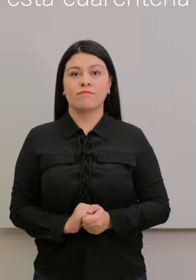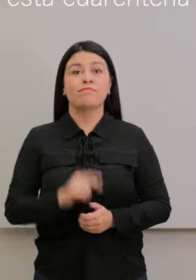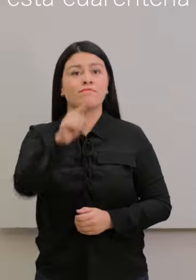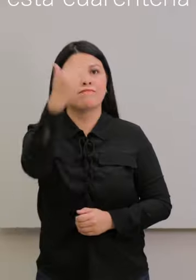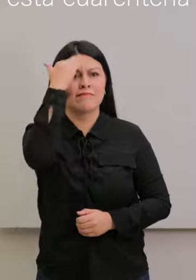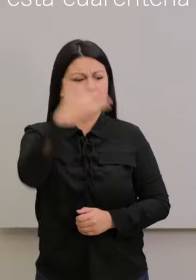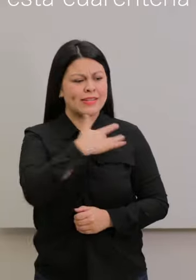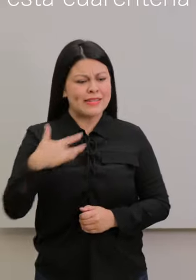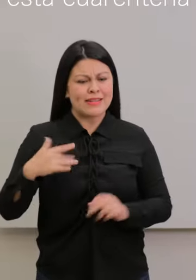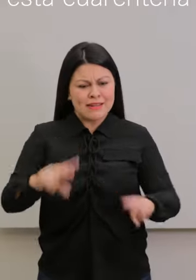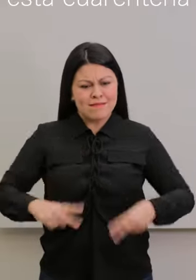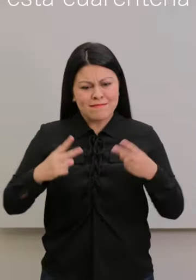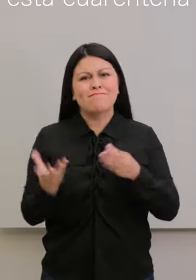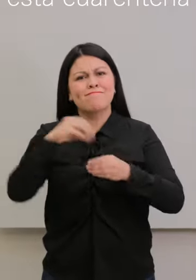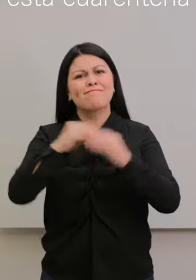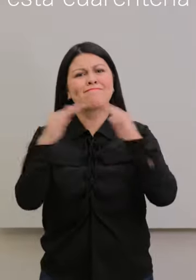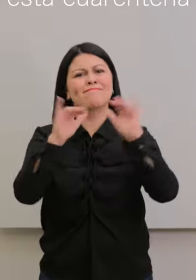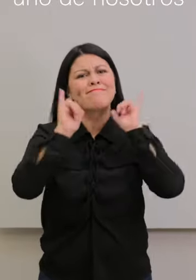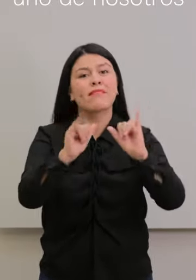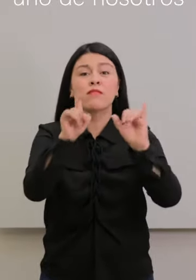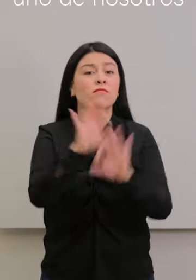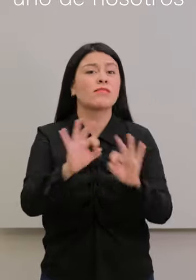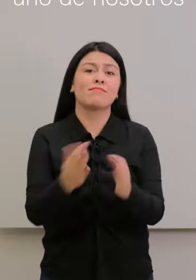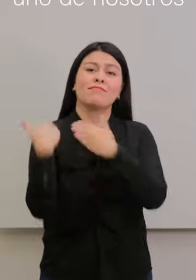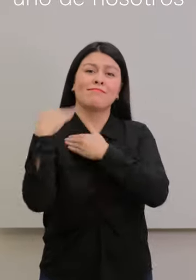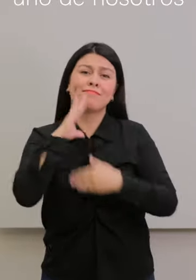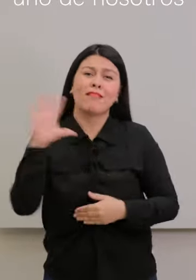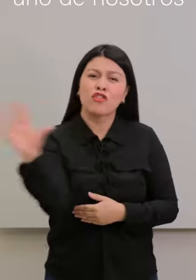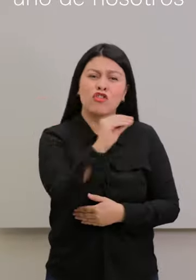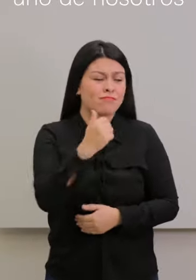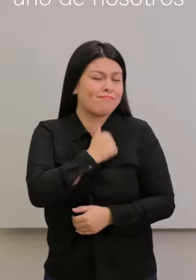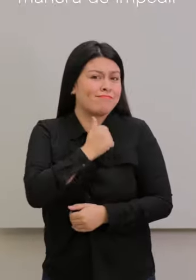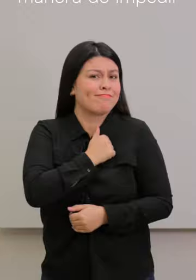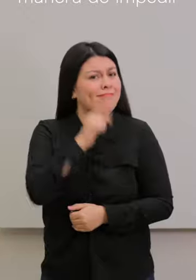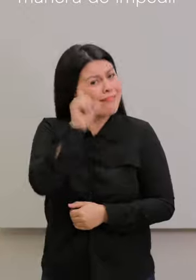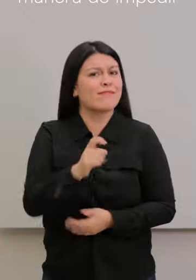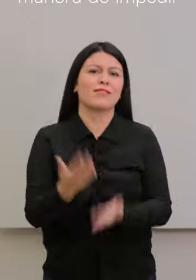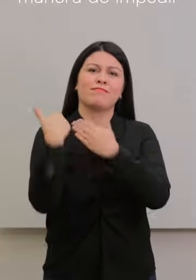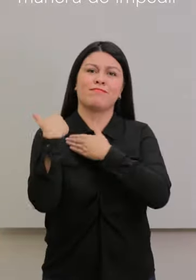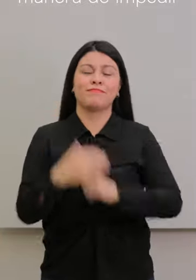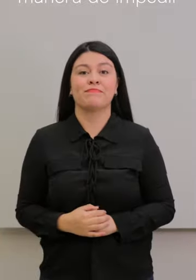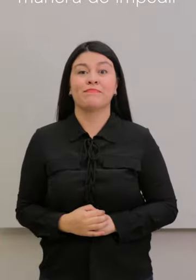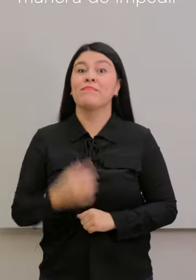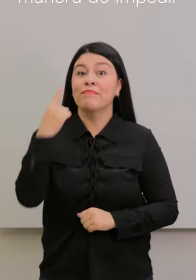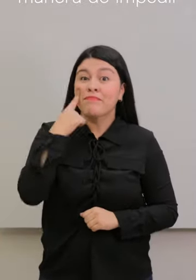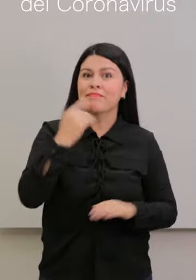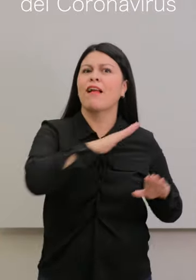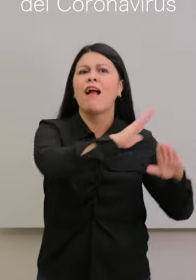La salud y la vida en esta cuarentena depende de cada uno de nosotros. Por eso, la mejor manera de impedir el contagio